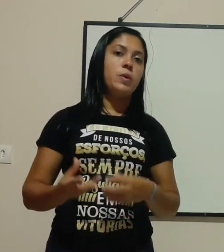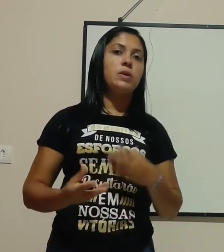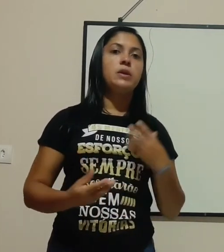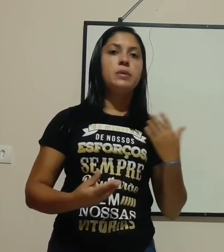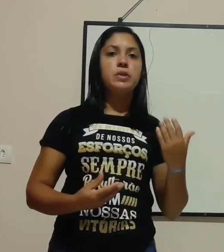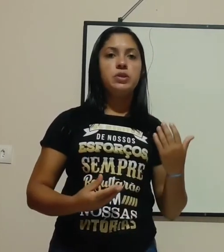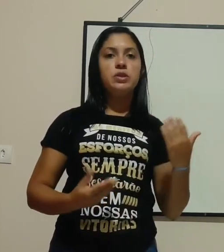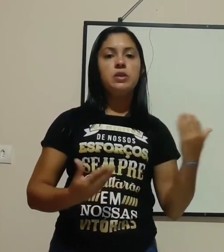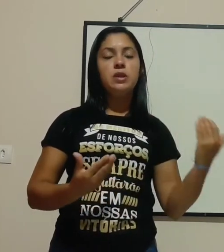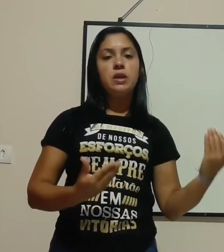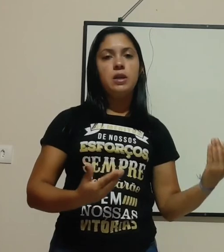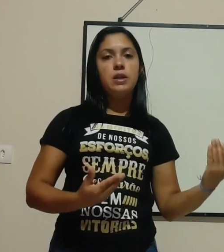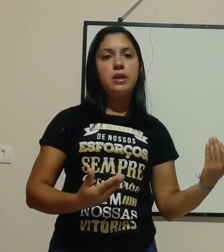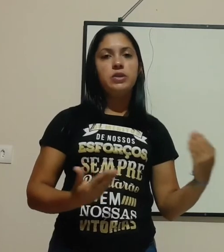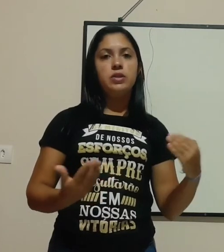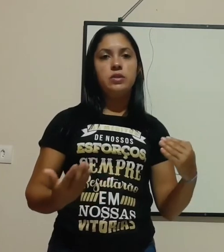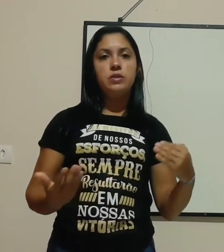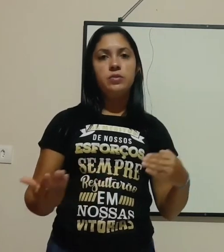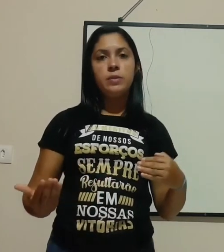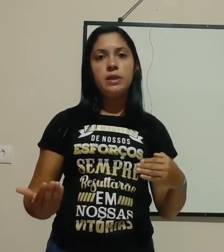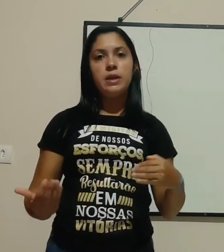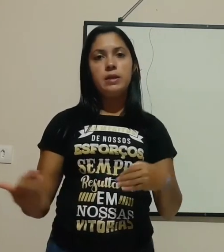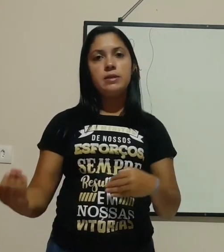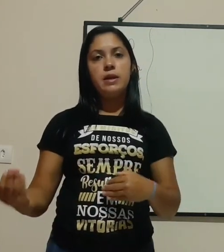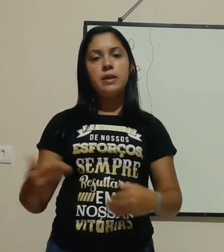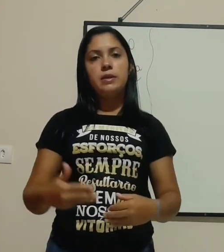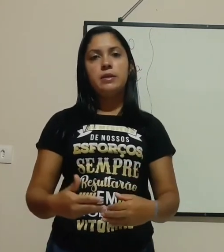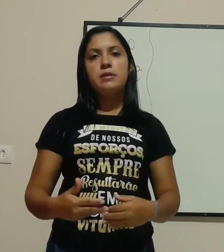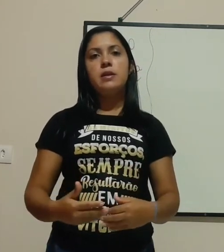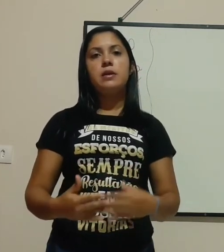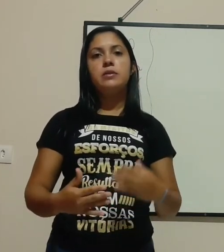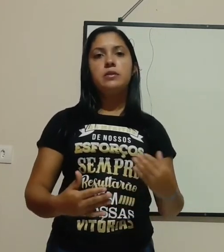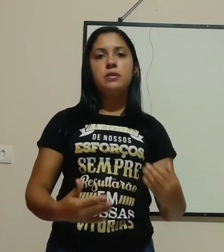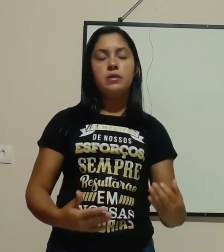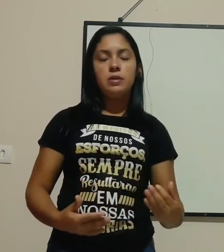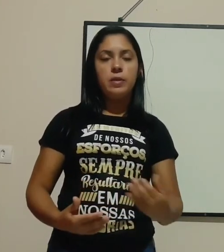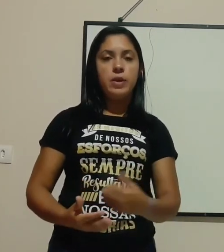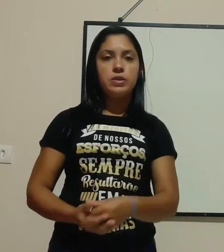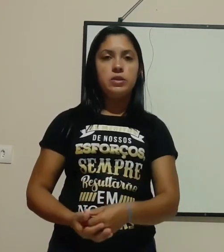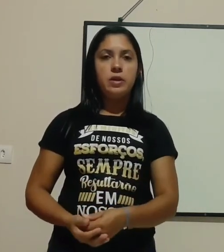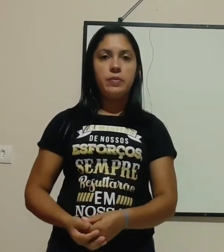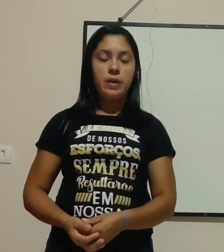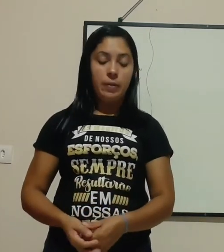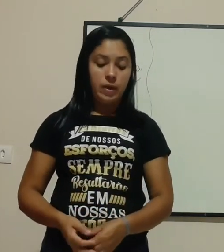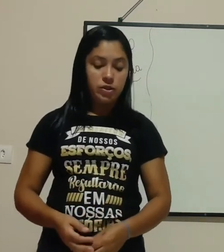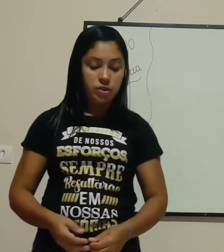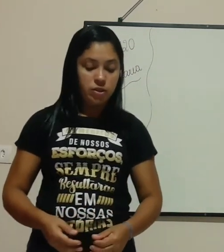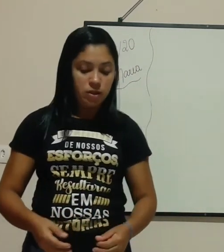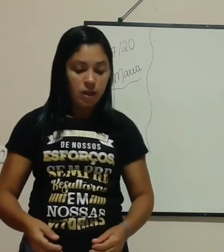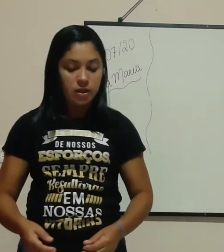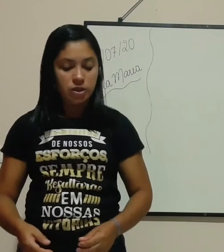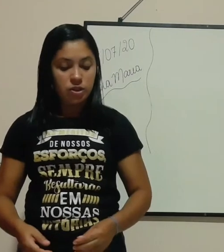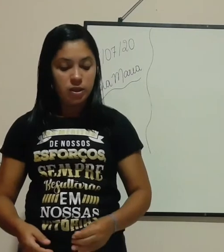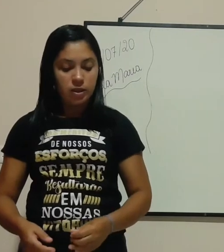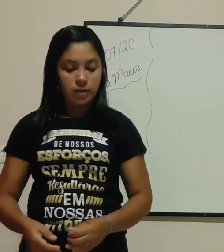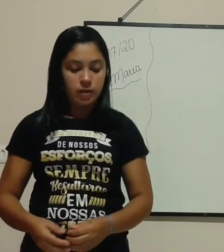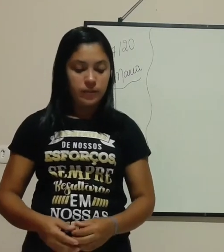podem emitir energia, e uma delas é a eletricidade, mexida a partir da energia elétrica.